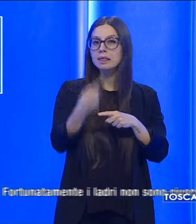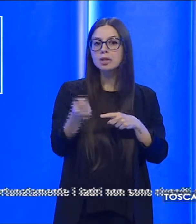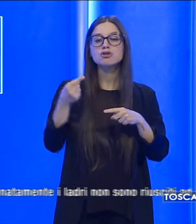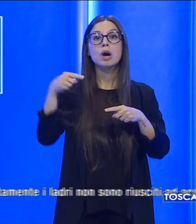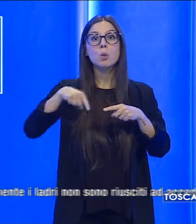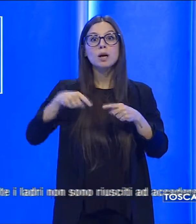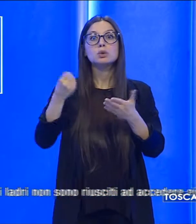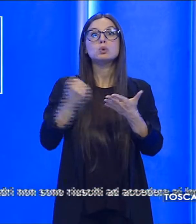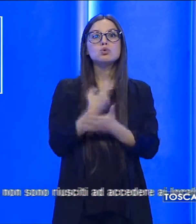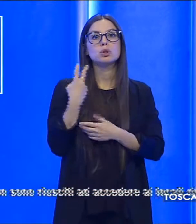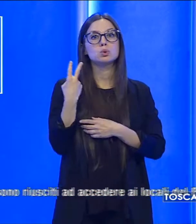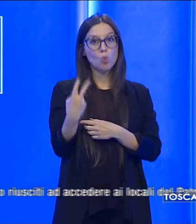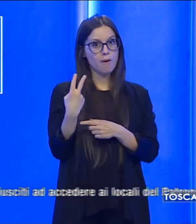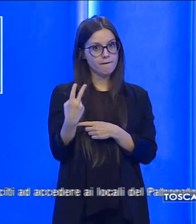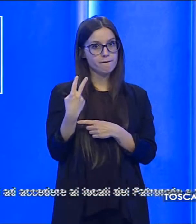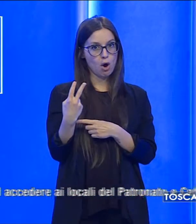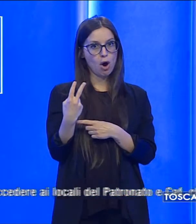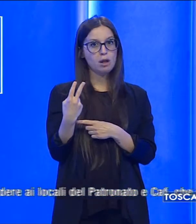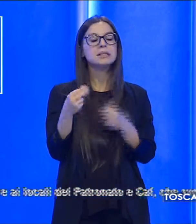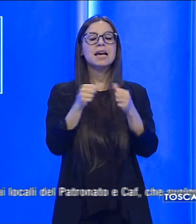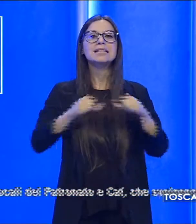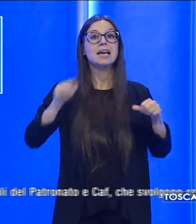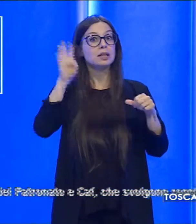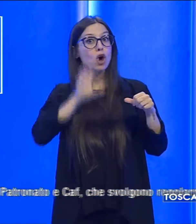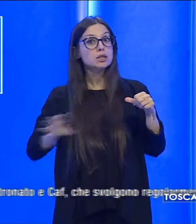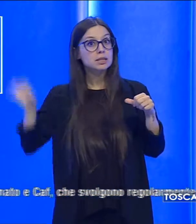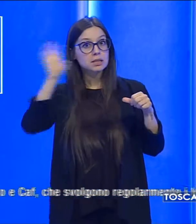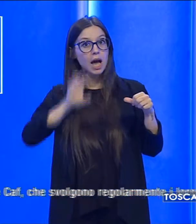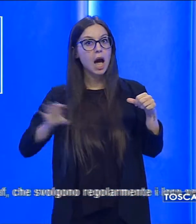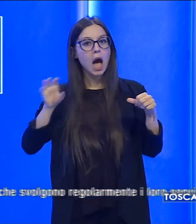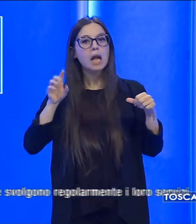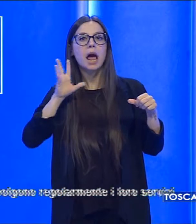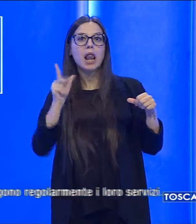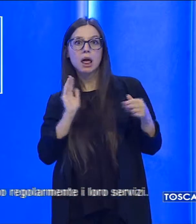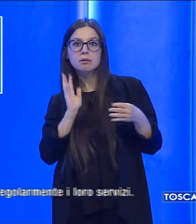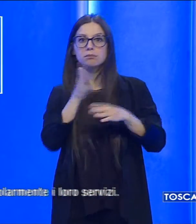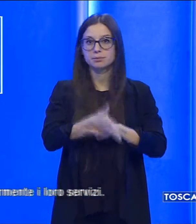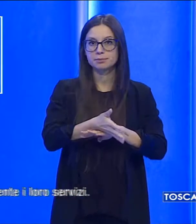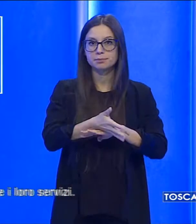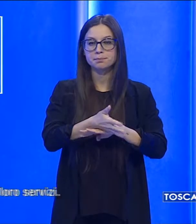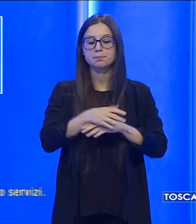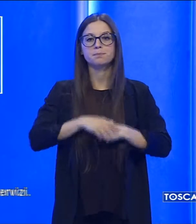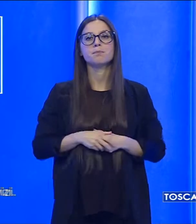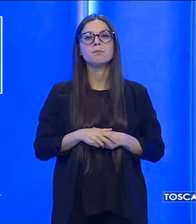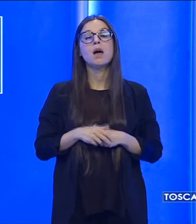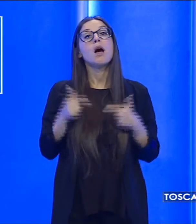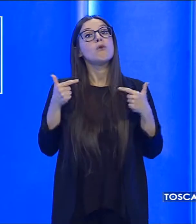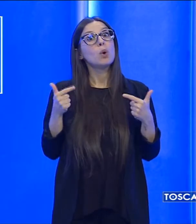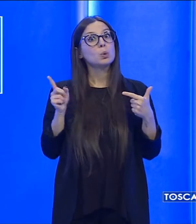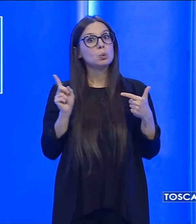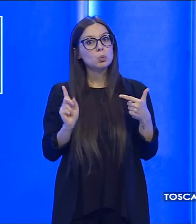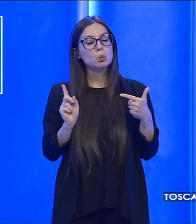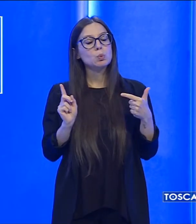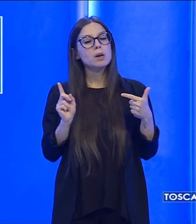volta che una loro sede toscana è fatta oggetto di gesti simili. Per fortuna i ladri non sono